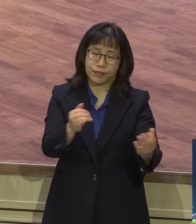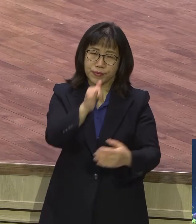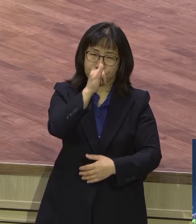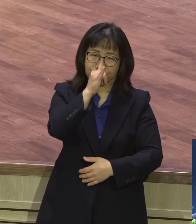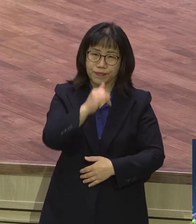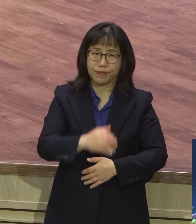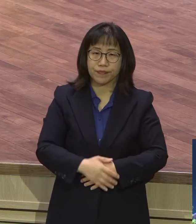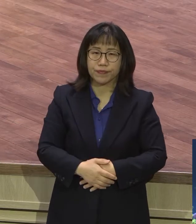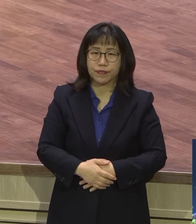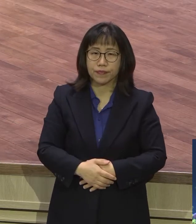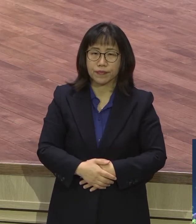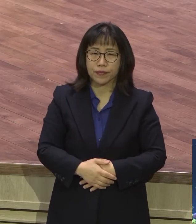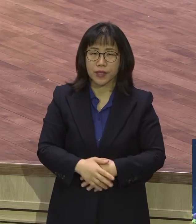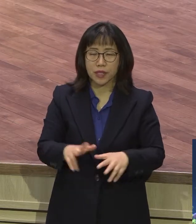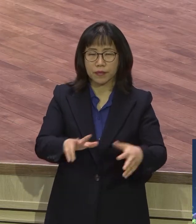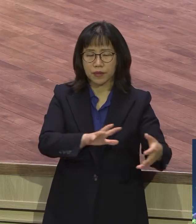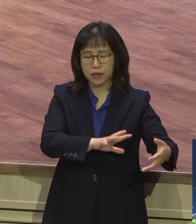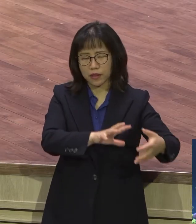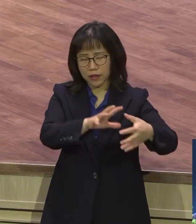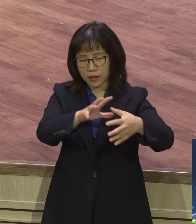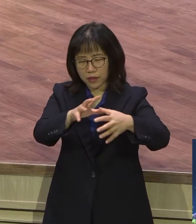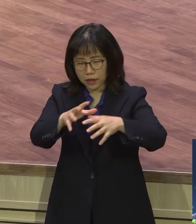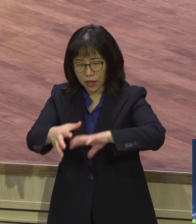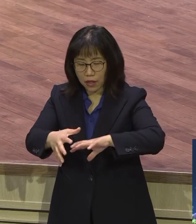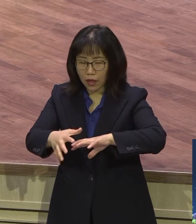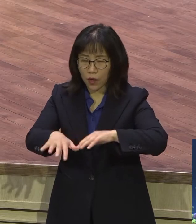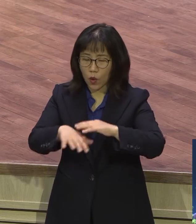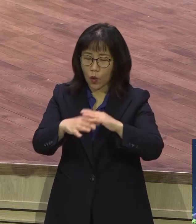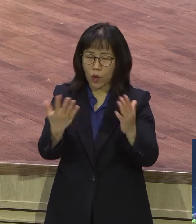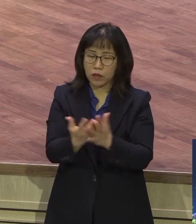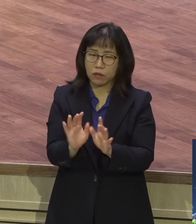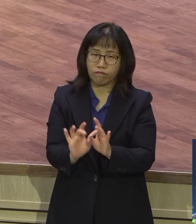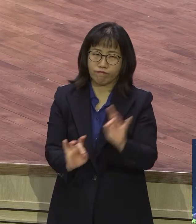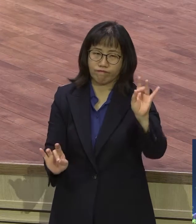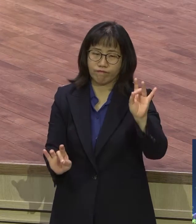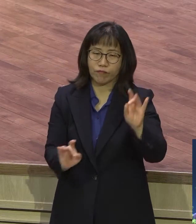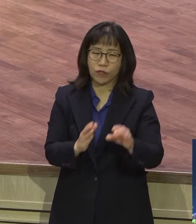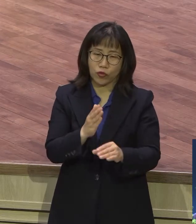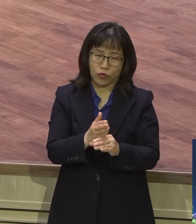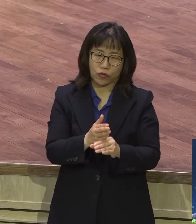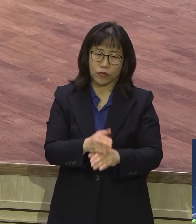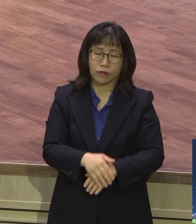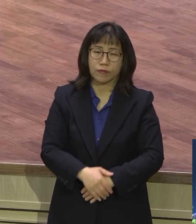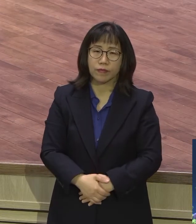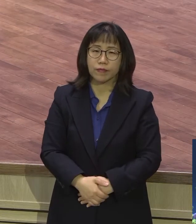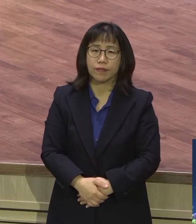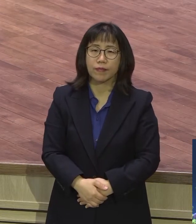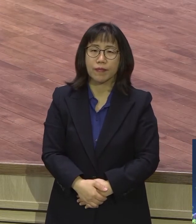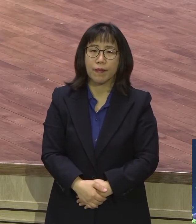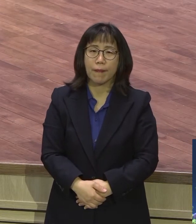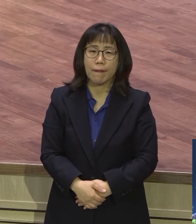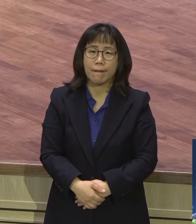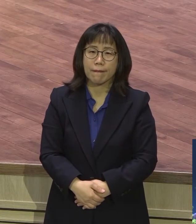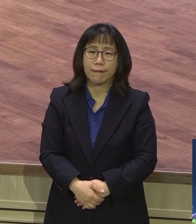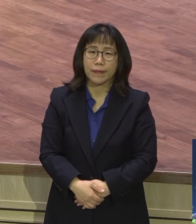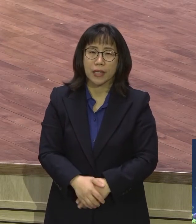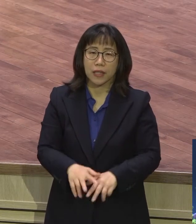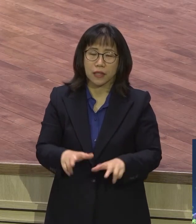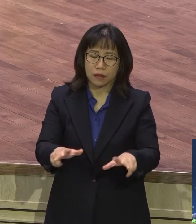이 온 세계가 지구가 마비가 되는 이런 일은 처음 당하는 일이기 때문에 우리가 당황할 수 있는데 이런